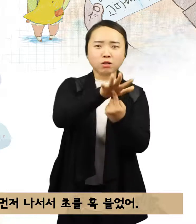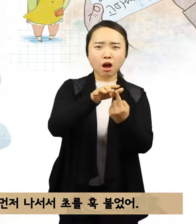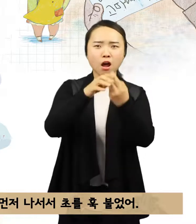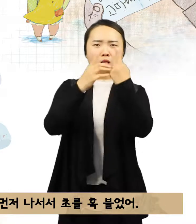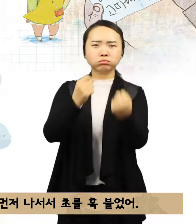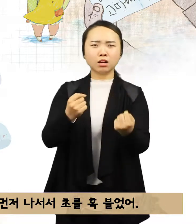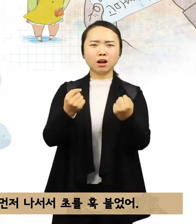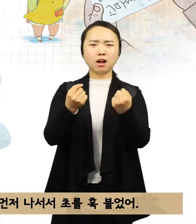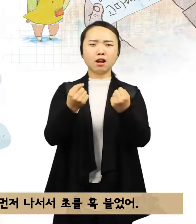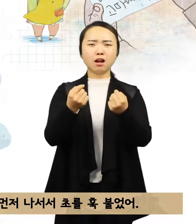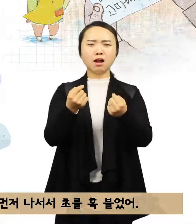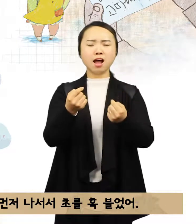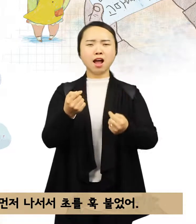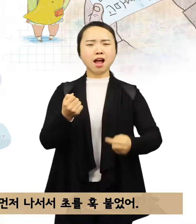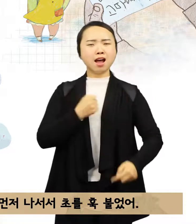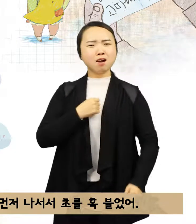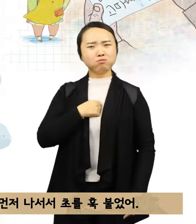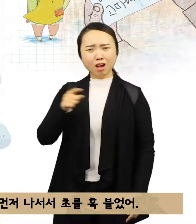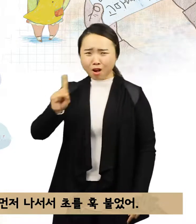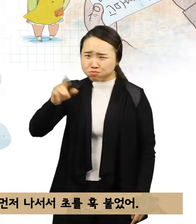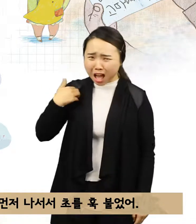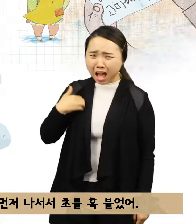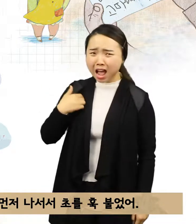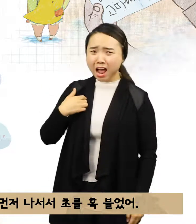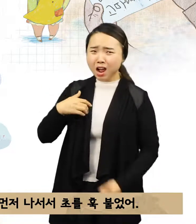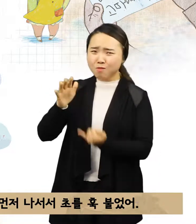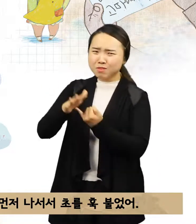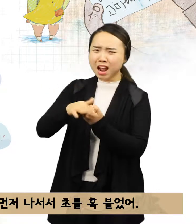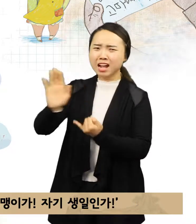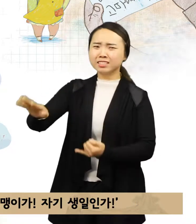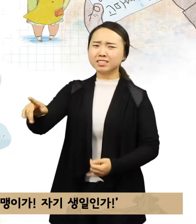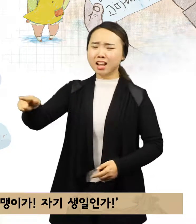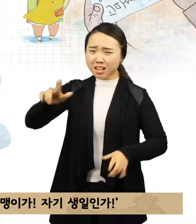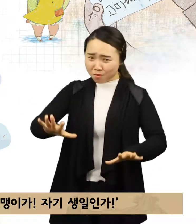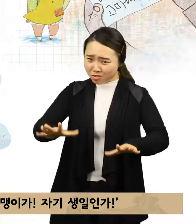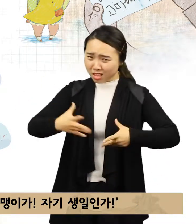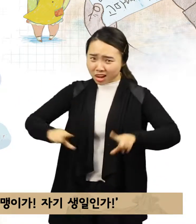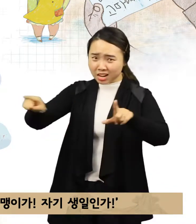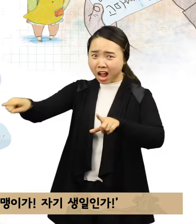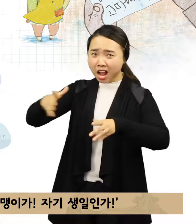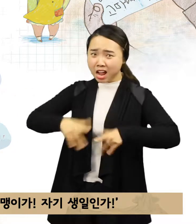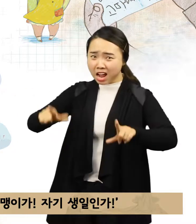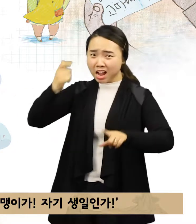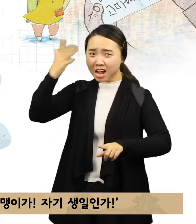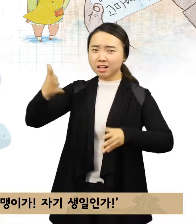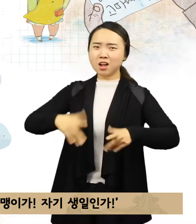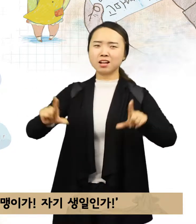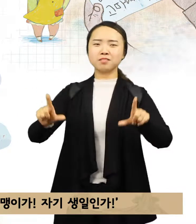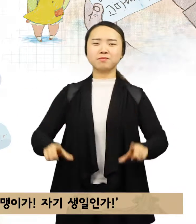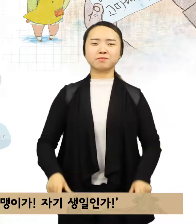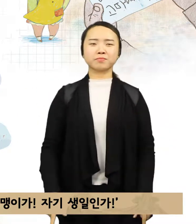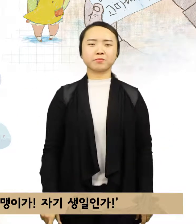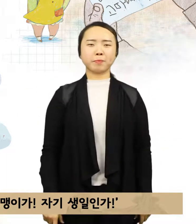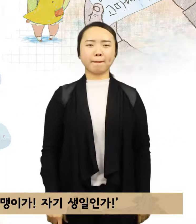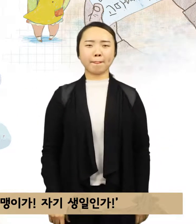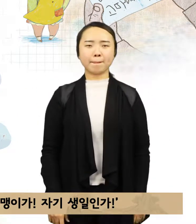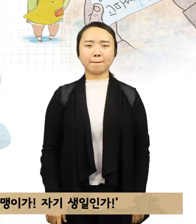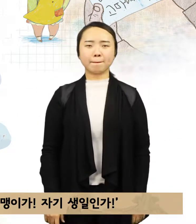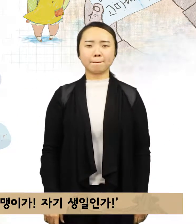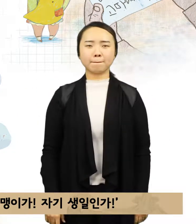연우가 먼저 나서서 초를 훅 불었어. 아휴, 이 아무것도 모르는 꼬맹이가 자기 생일인가?